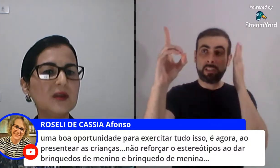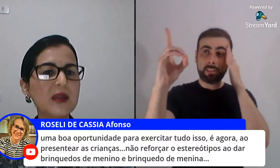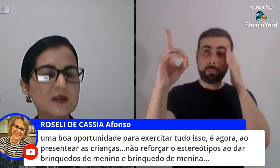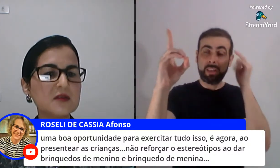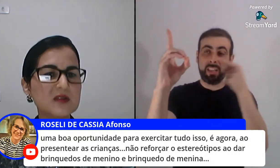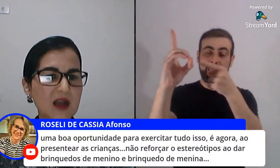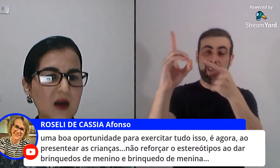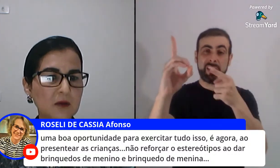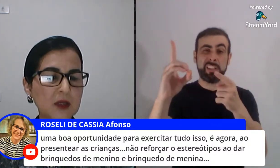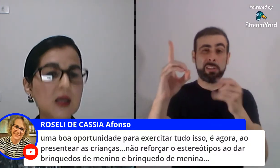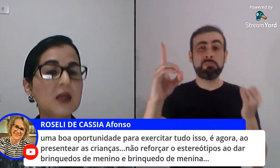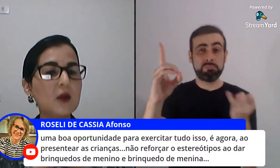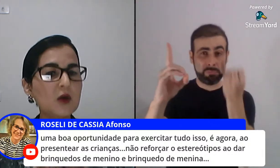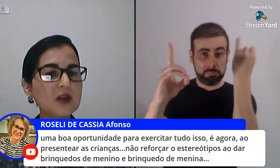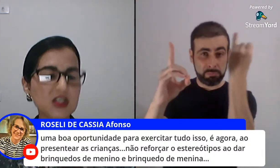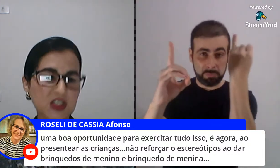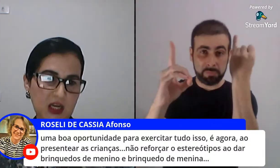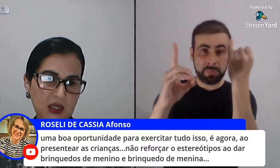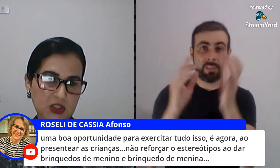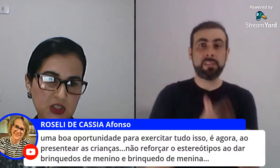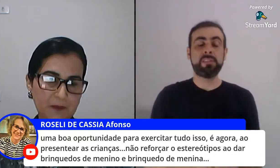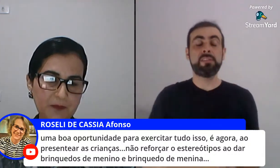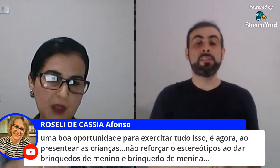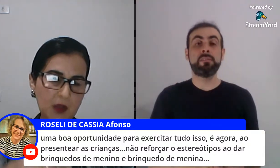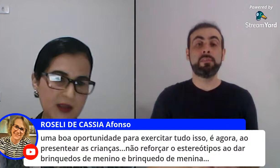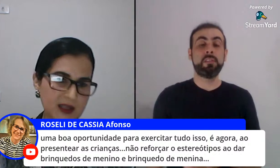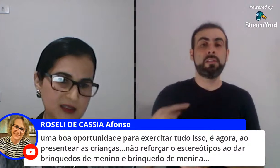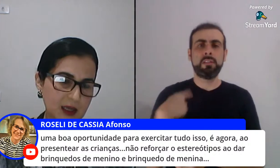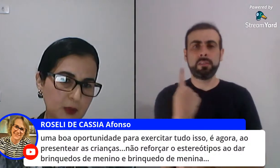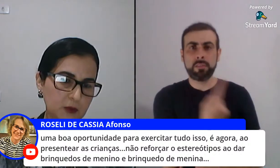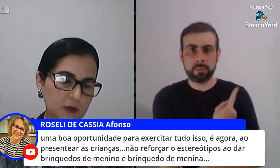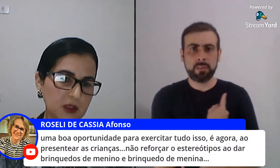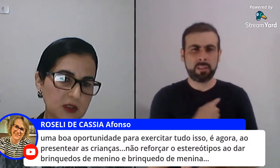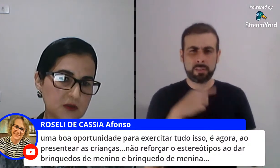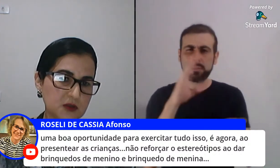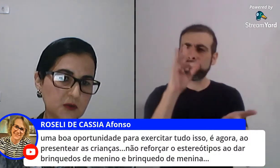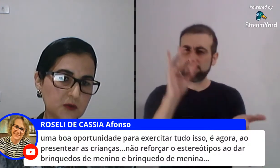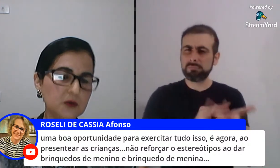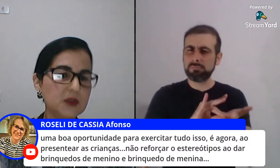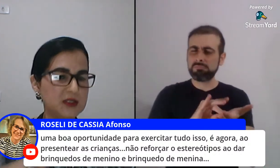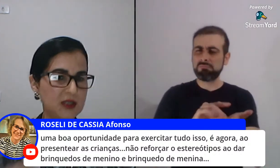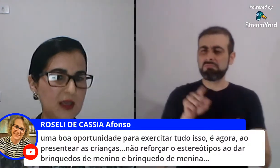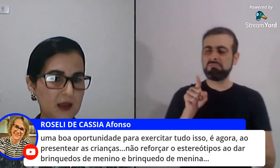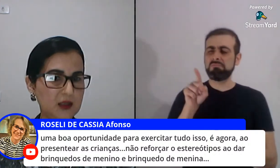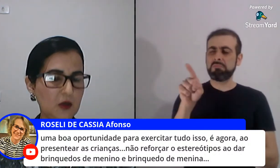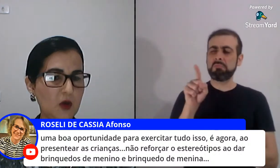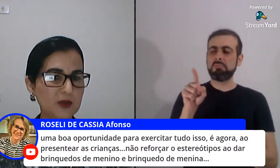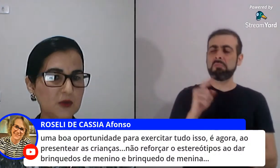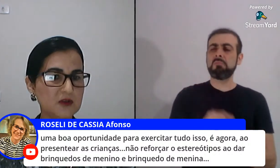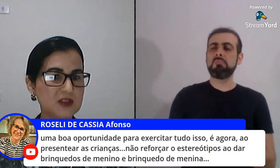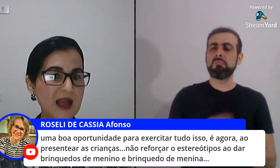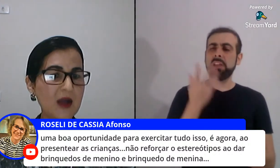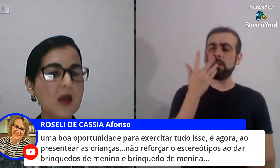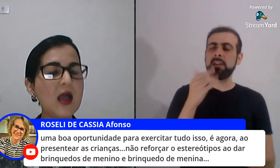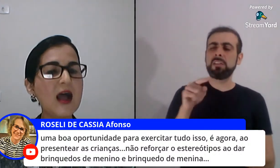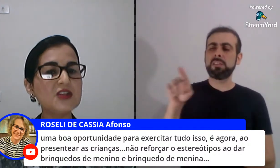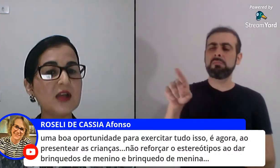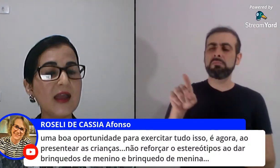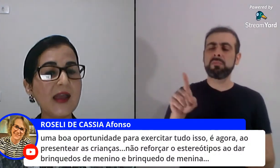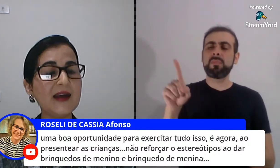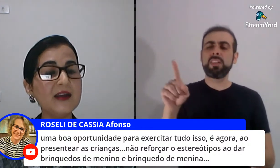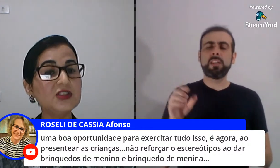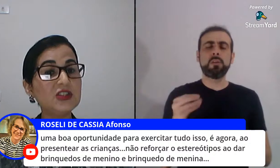ator também social e quando a gente reconhece que ela é produtora de culturas e como ator social